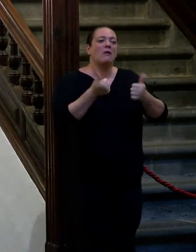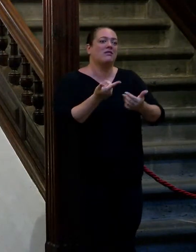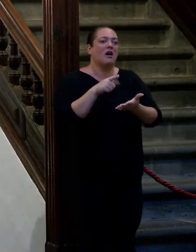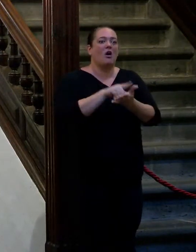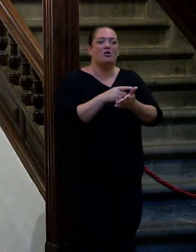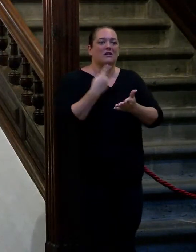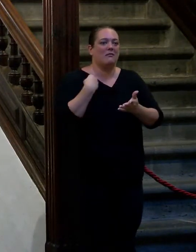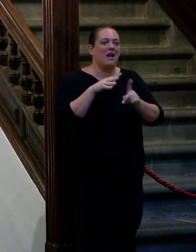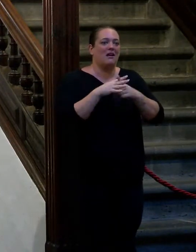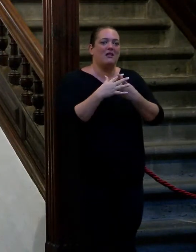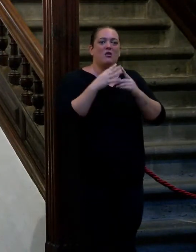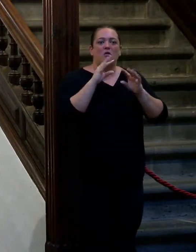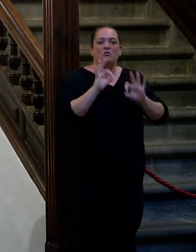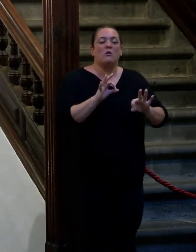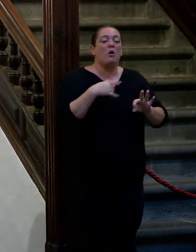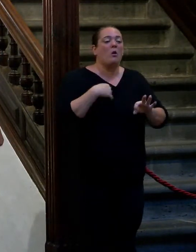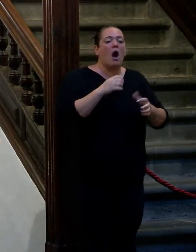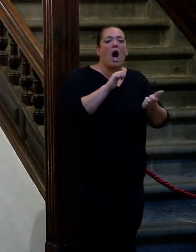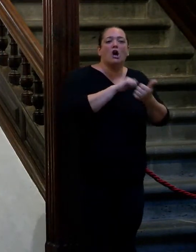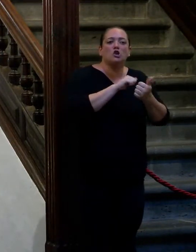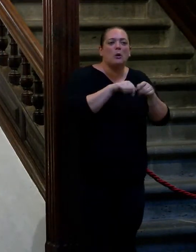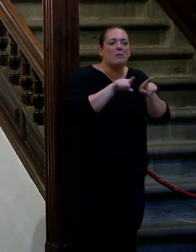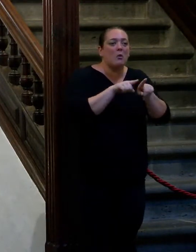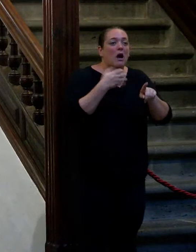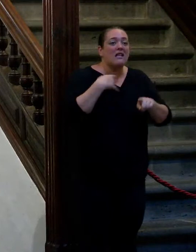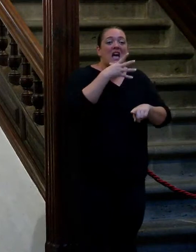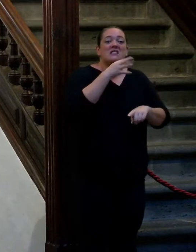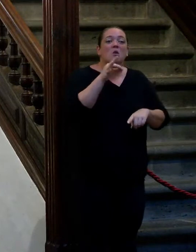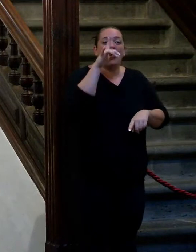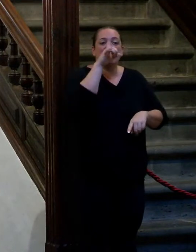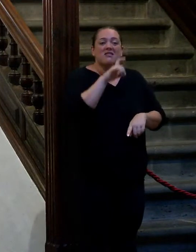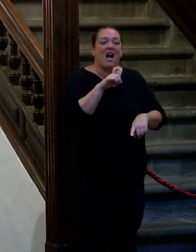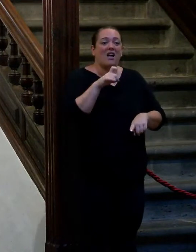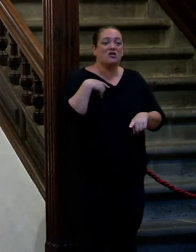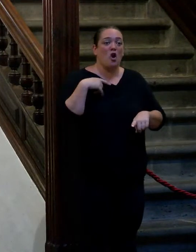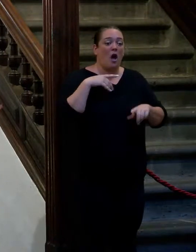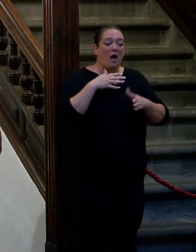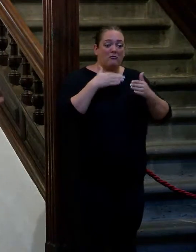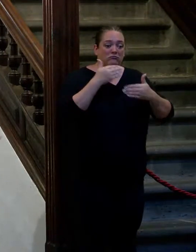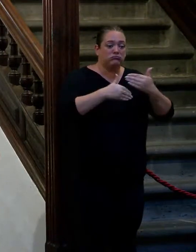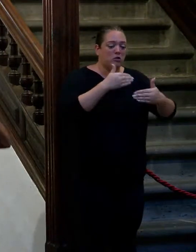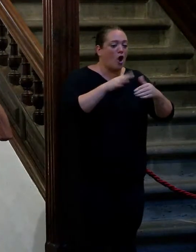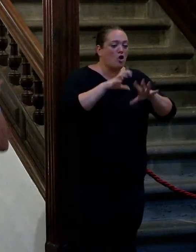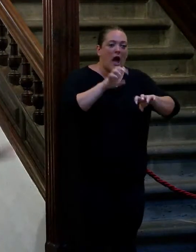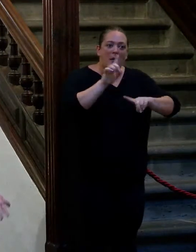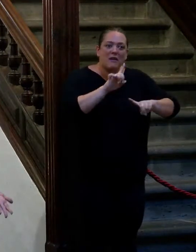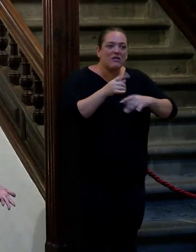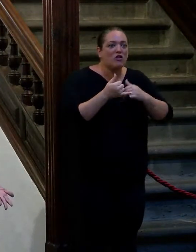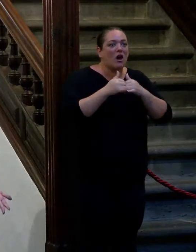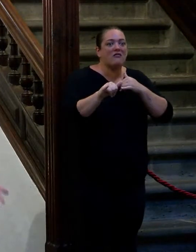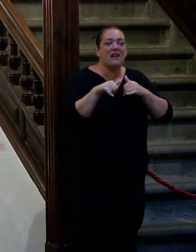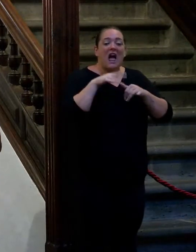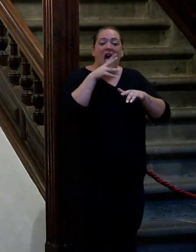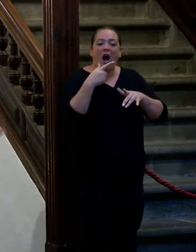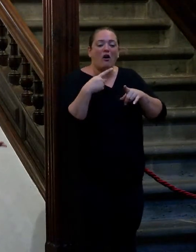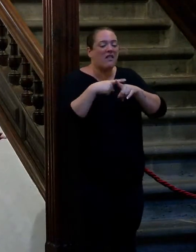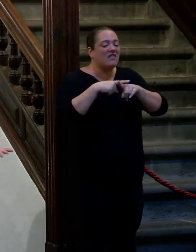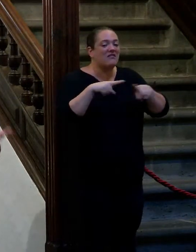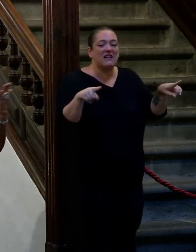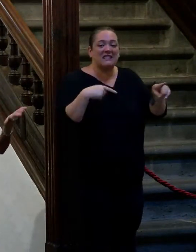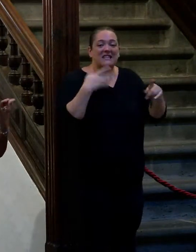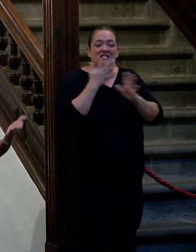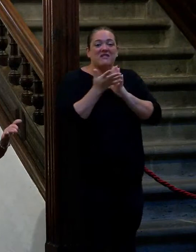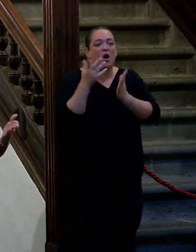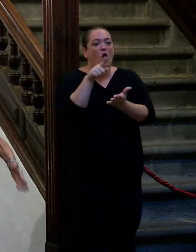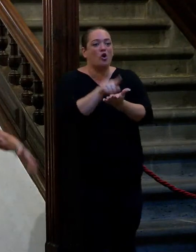correr y sientes que eres igual de torpe y es coño han pasado 50 años que has aprendido por el camino no importa es que esta vez no tiene que ver con la primera es otra vez